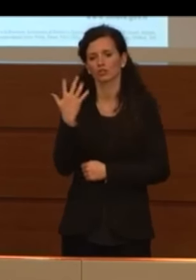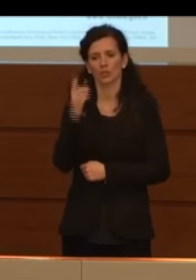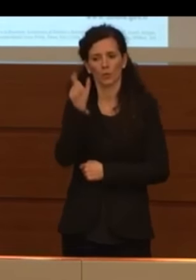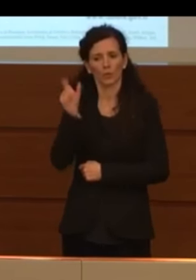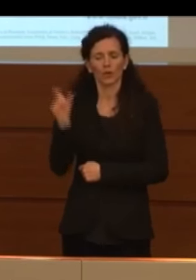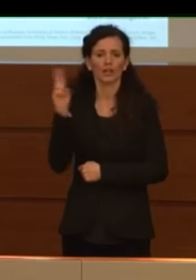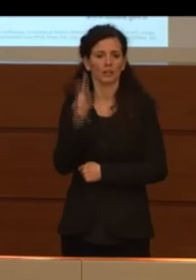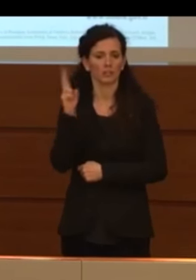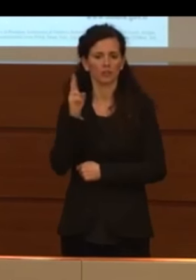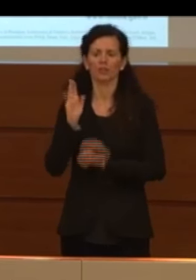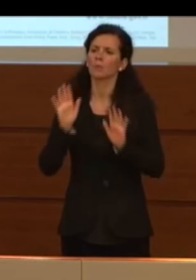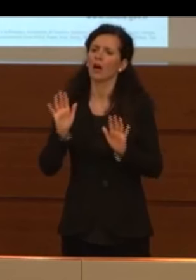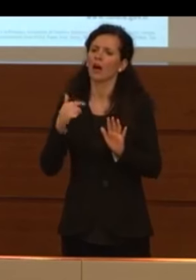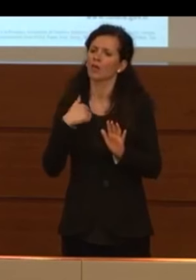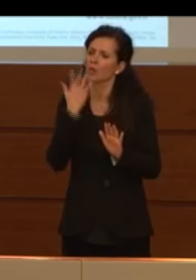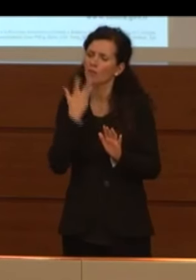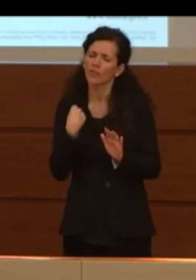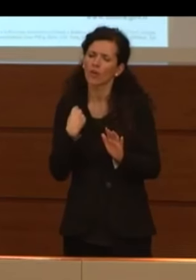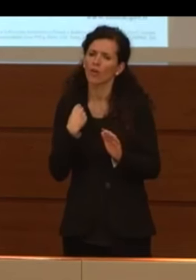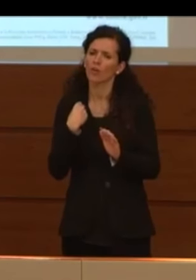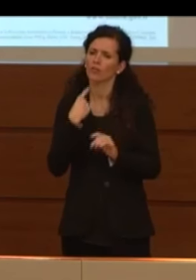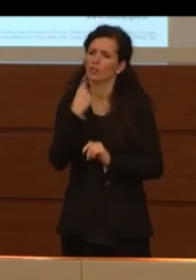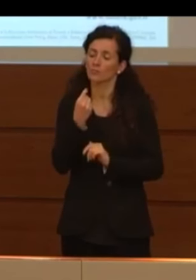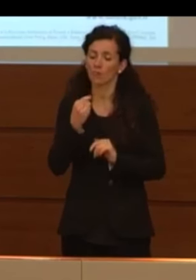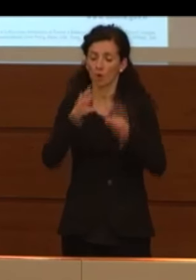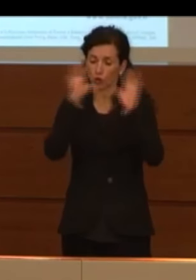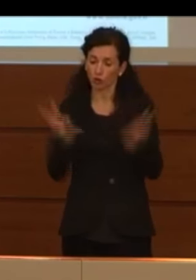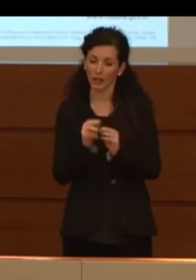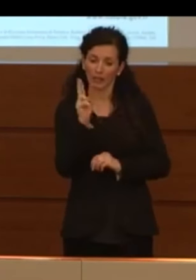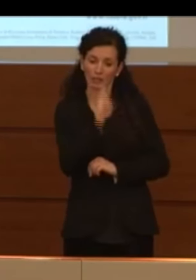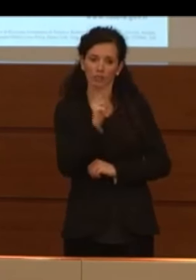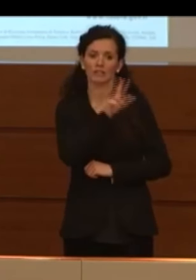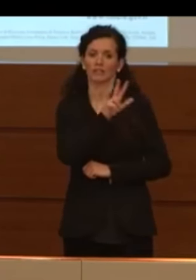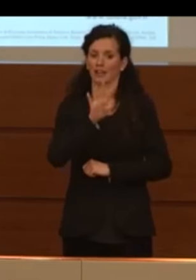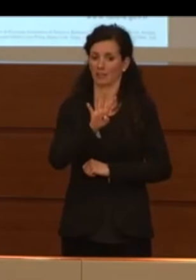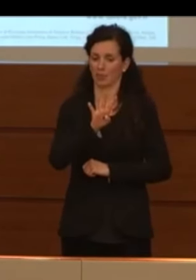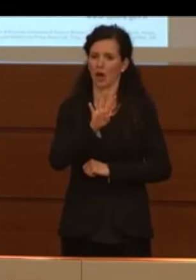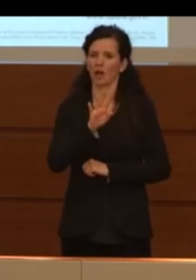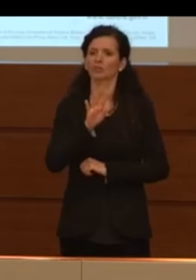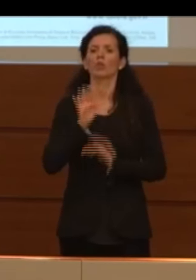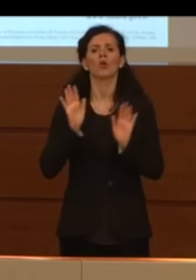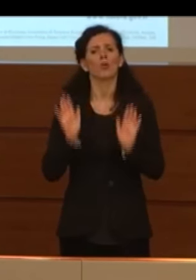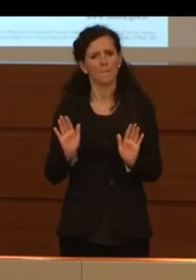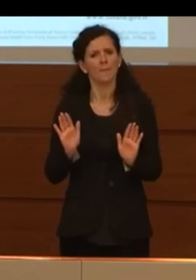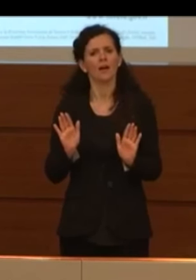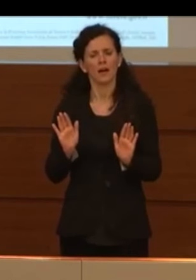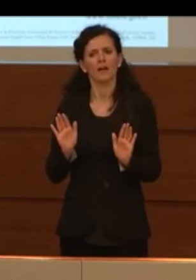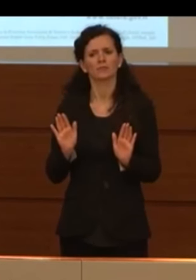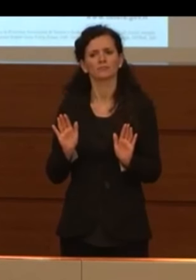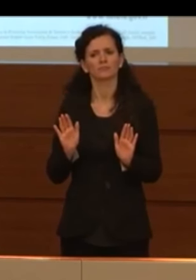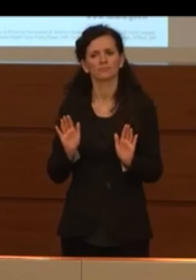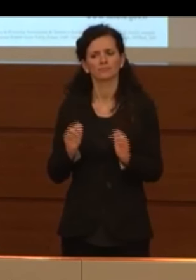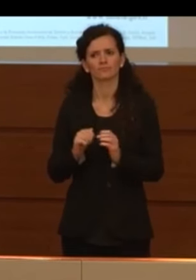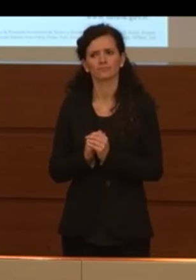però voglio sempre precisare, quindi col totale dei decessi siamo a 34, voglio sempre precisare che la